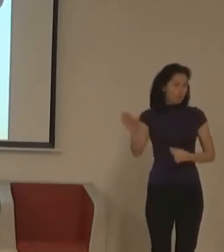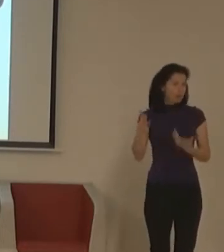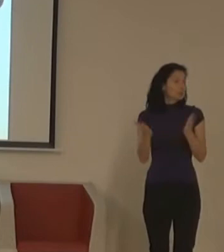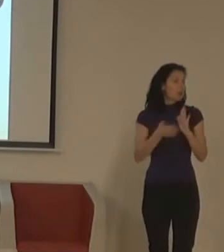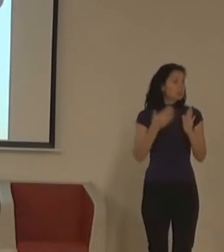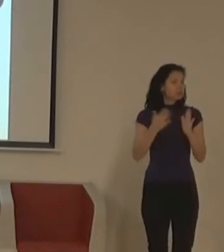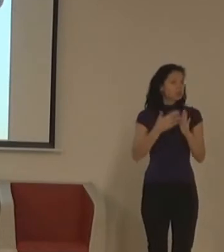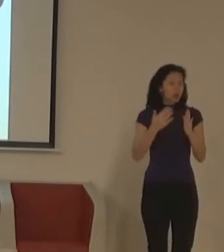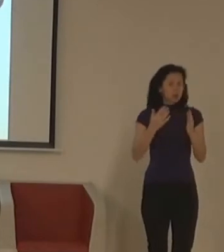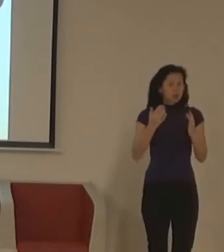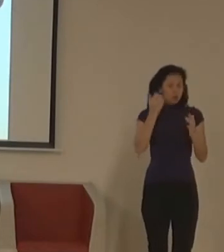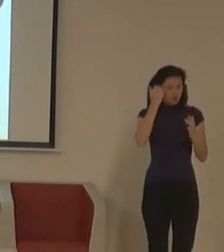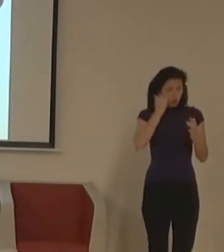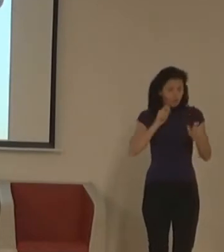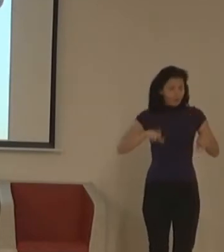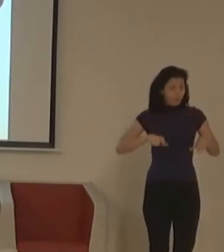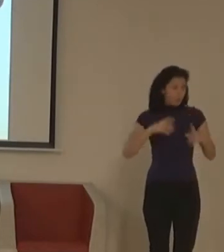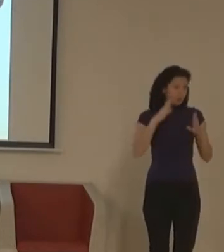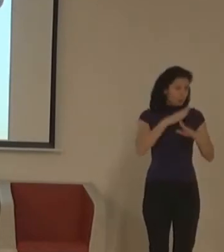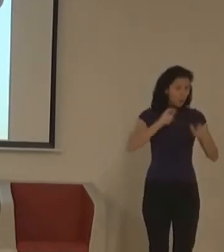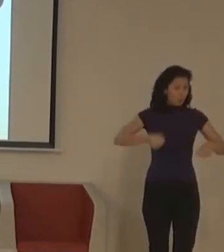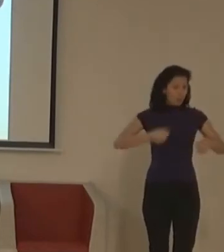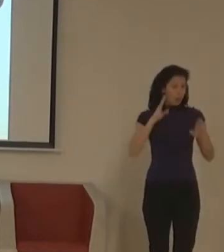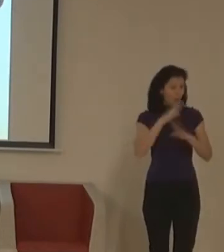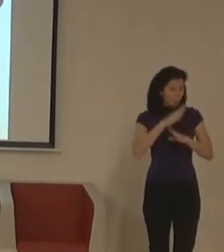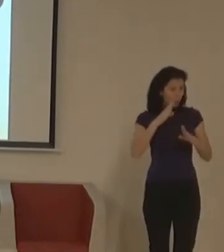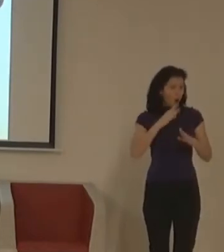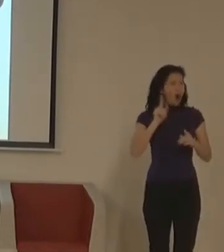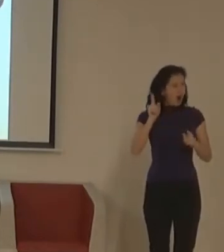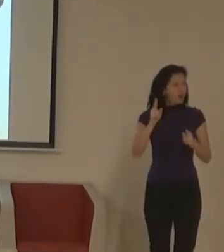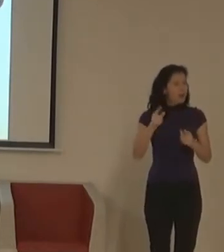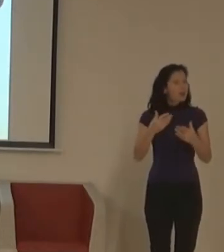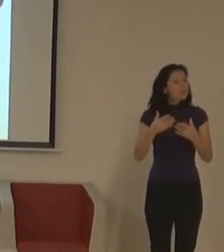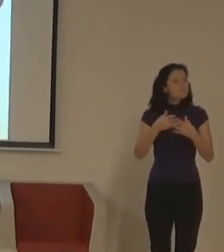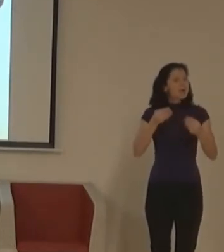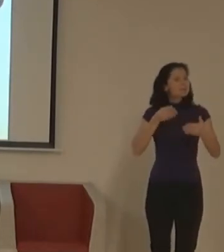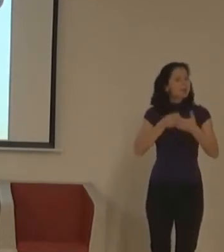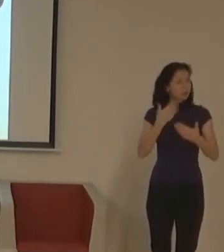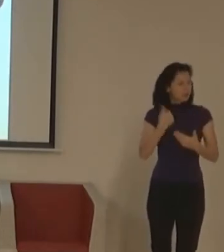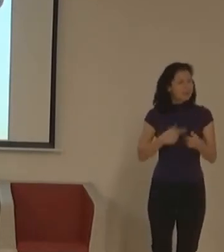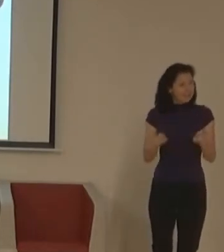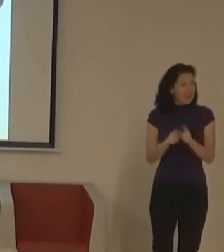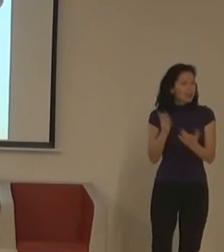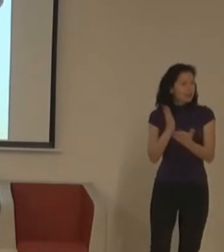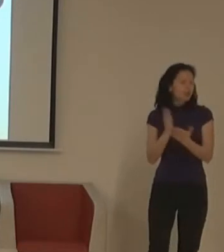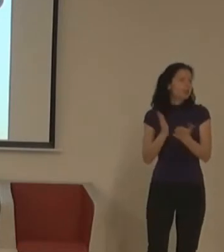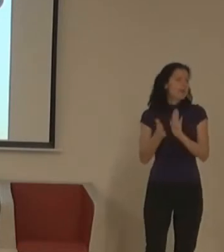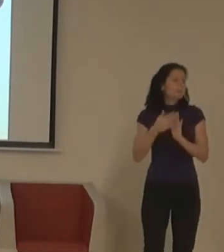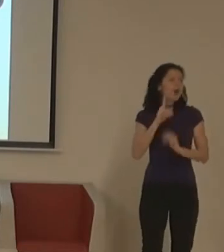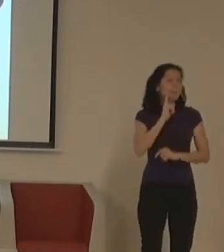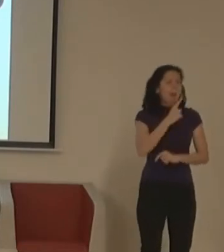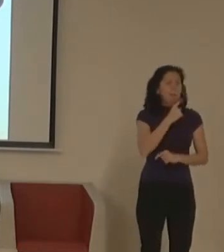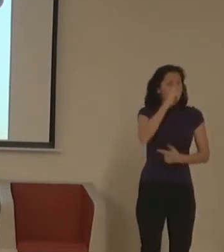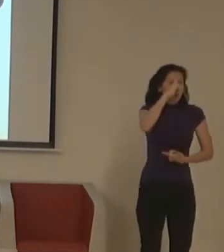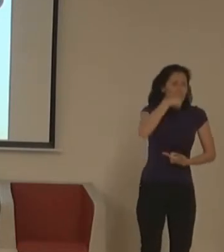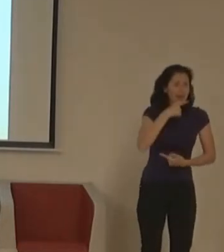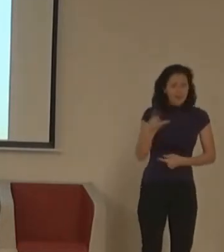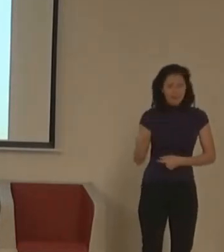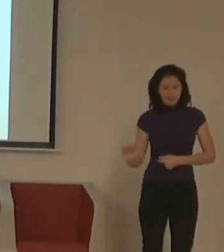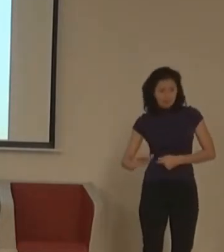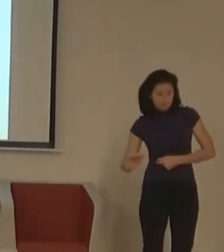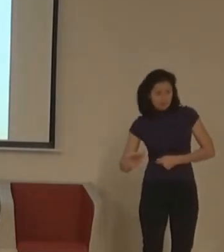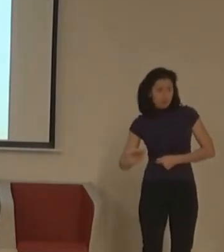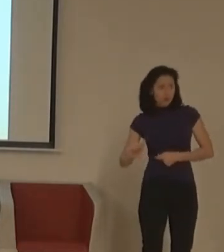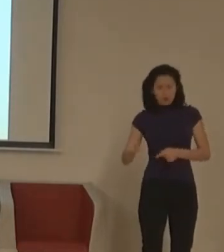bezbariéma, připalit a měla potřeba tam mít dost prostoru, kdokoliv. A bohužel v Kempu